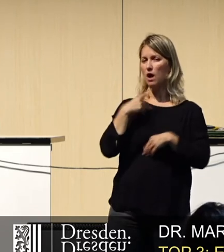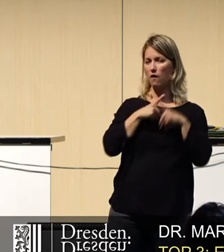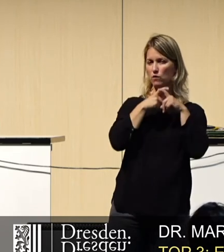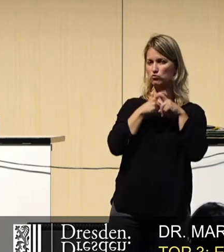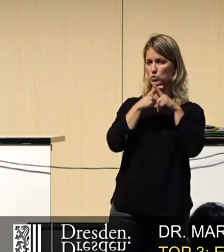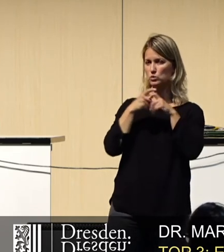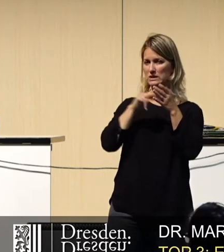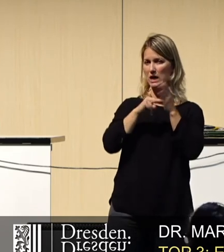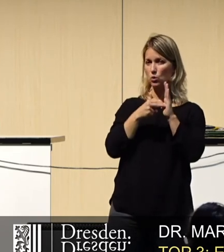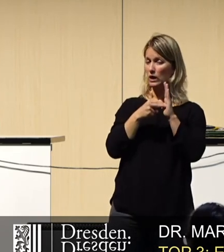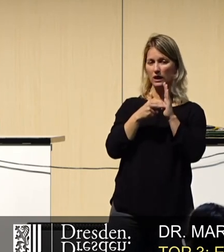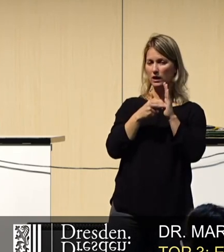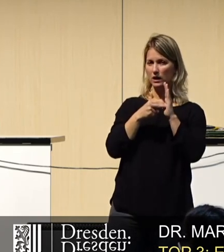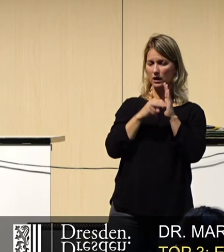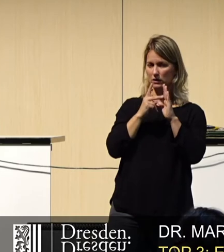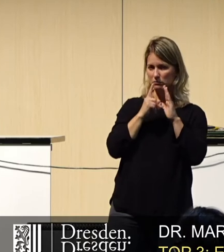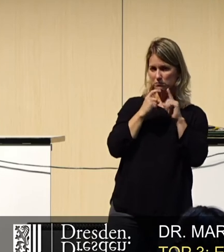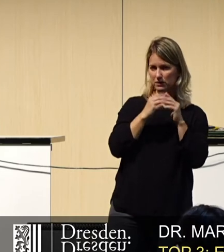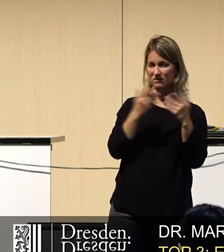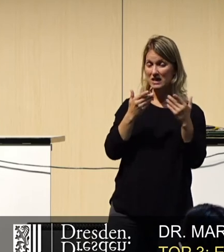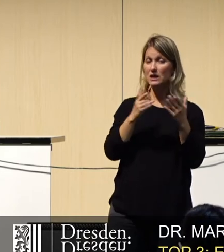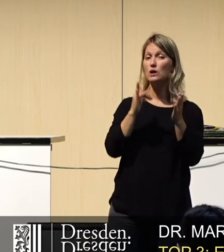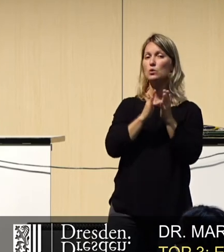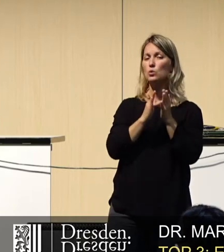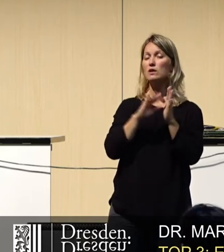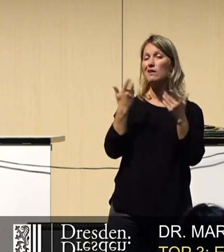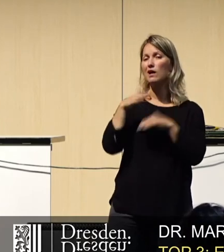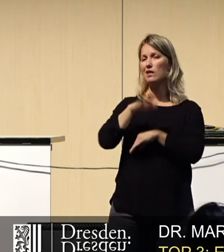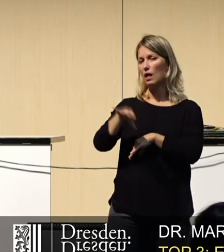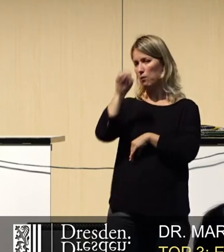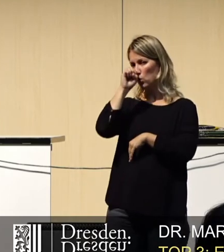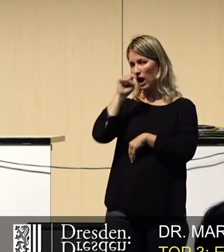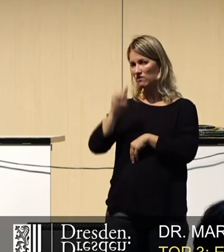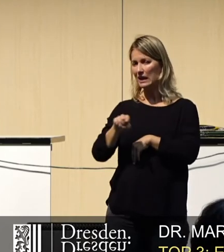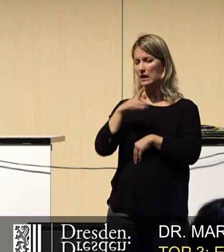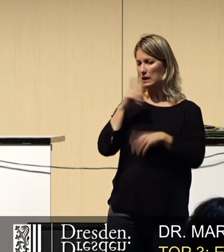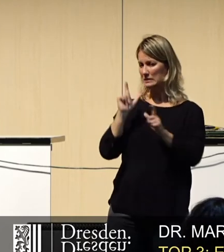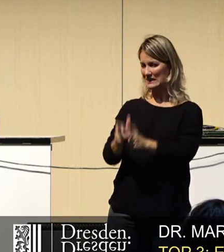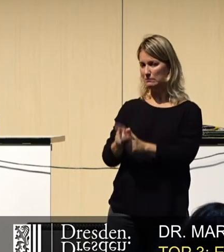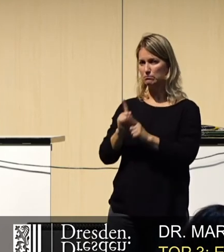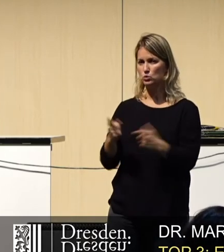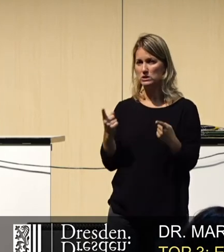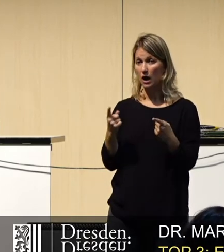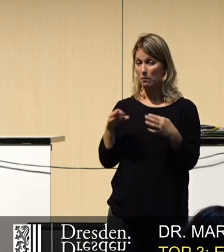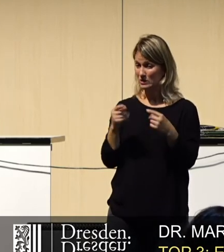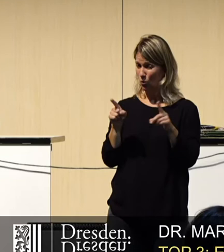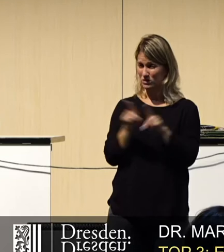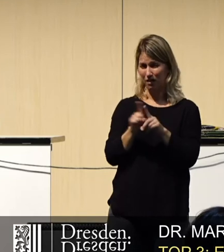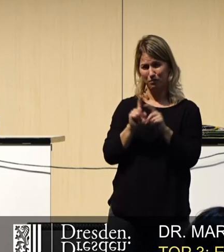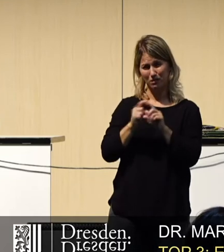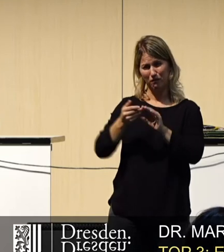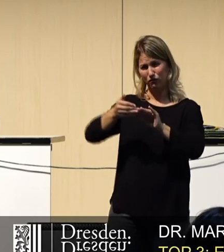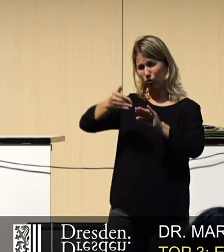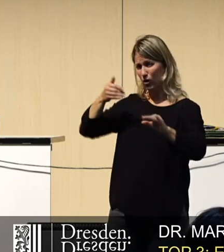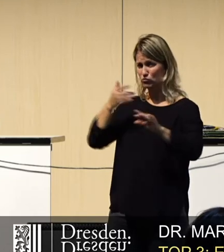auszuhebeln. Der Grund ist Kinderpornografie. Aber das hatten wir schon vorher und vorher und vorher. Und natürlich